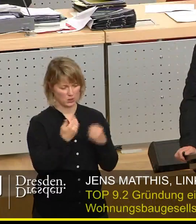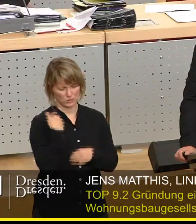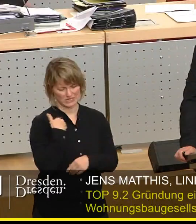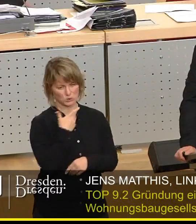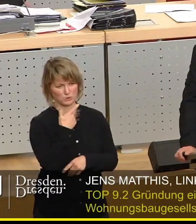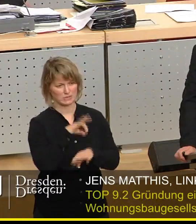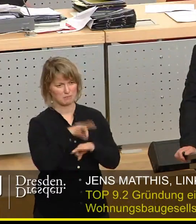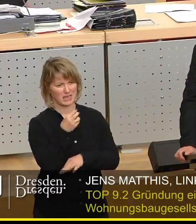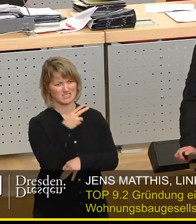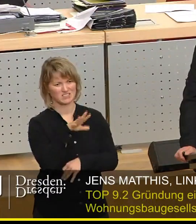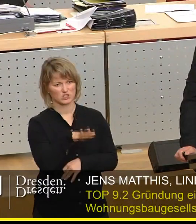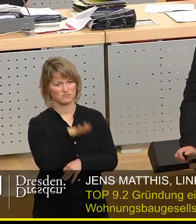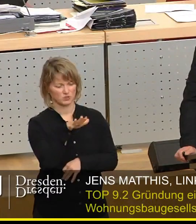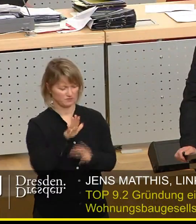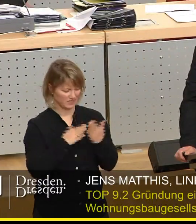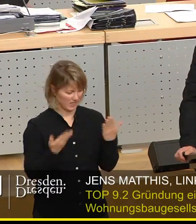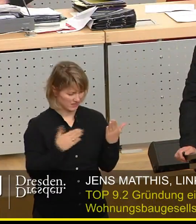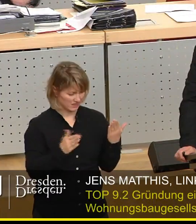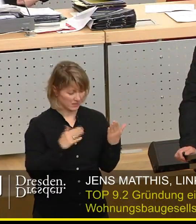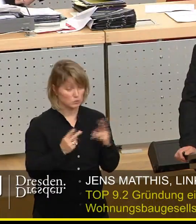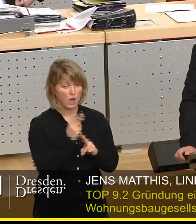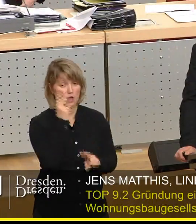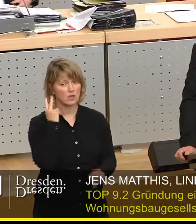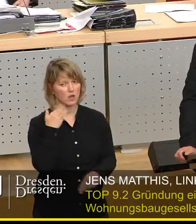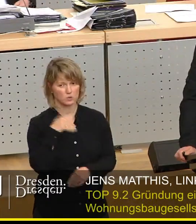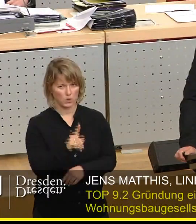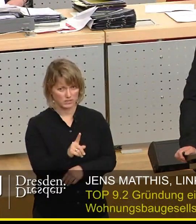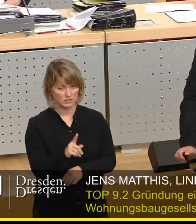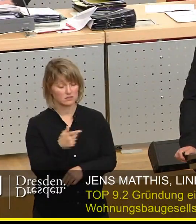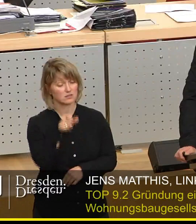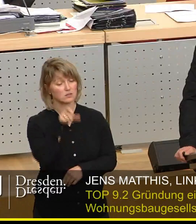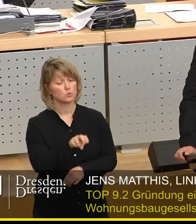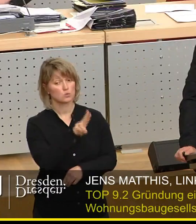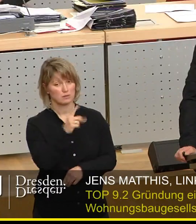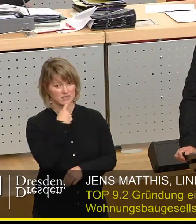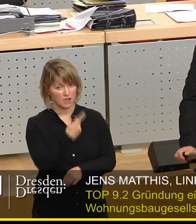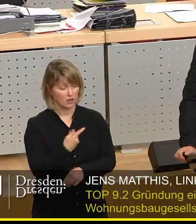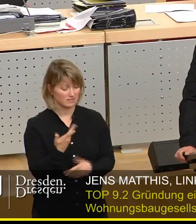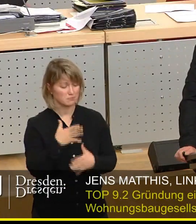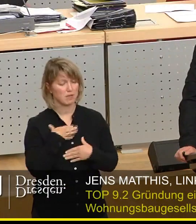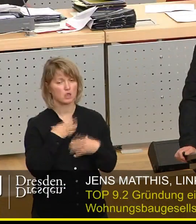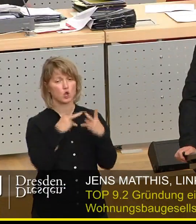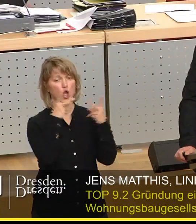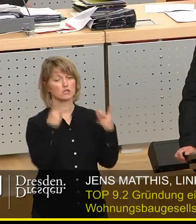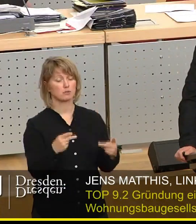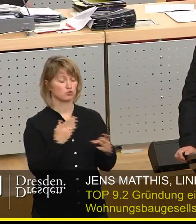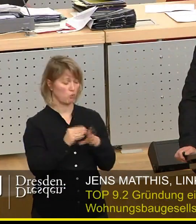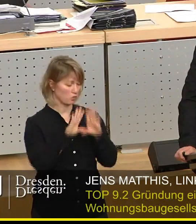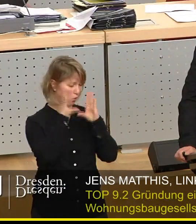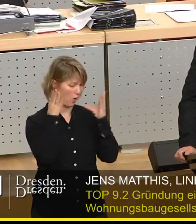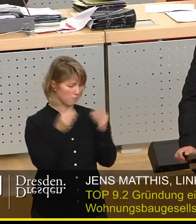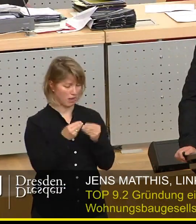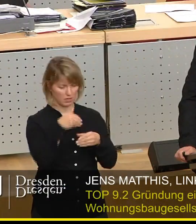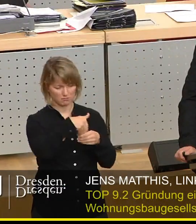.2015, noch keine zwei Jahre her, Ulbisch, mein Konzept ist bereits komplett untersetzt.